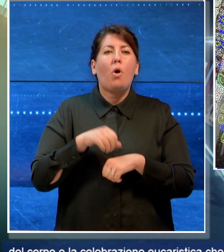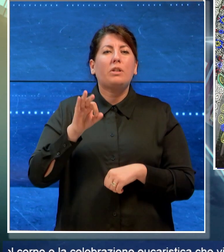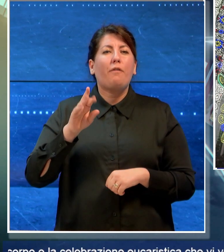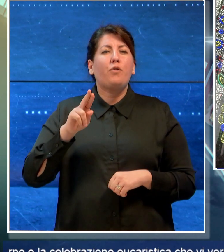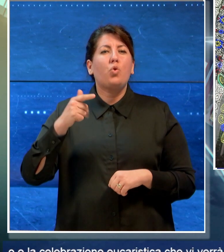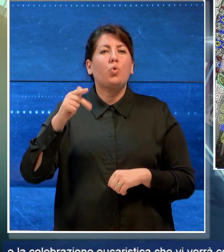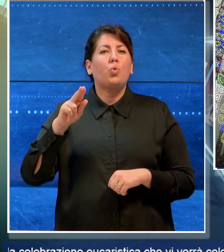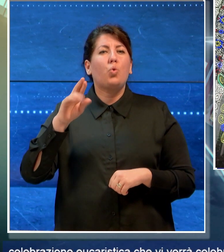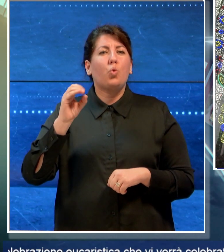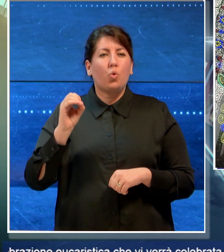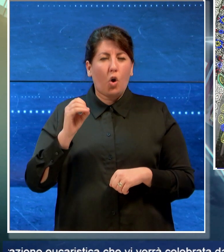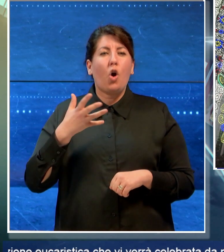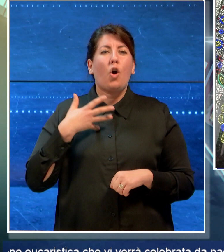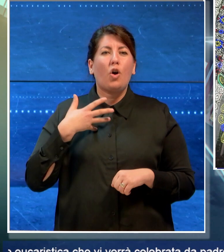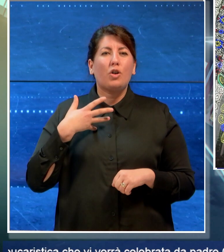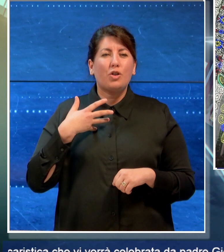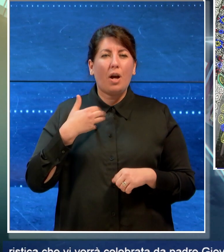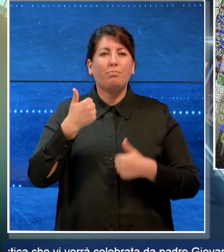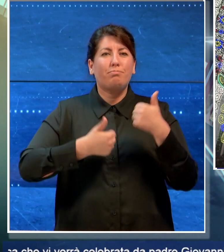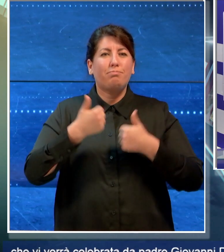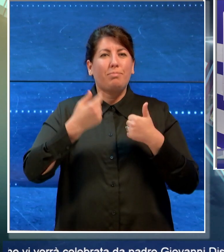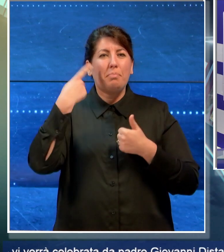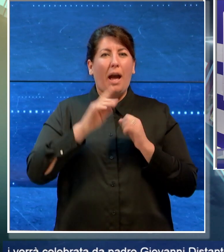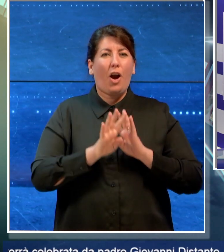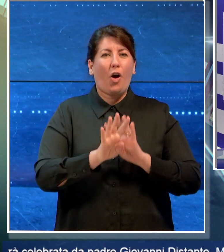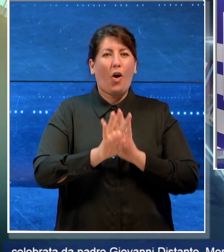per il corteo storico.